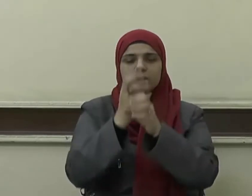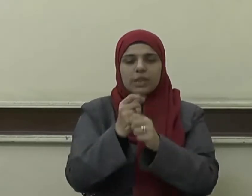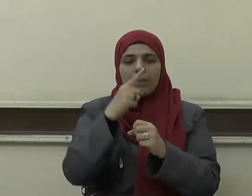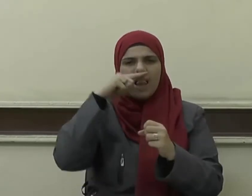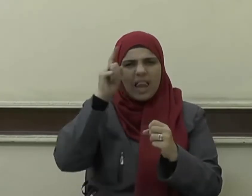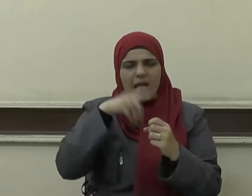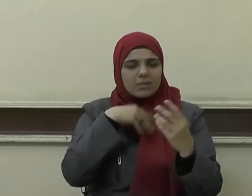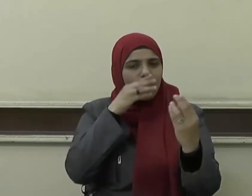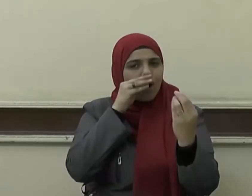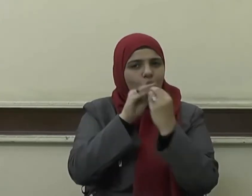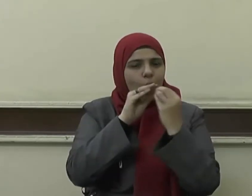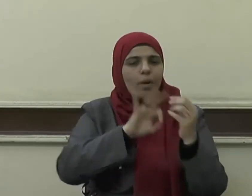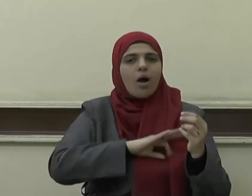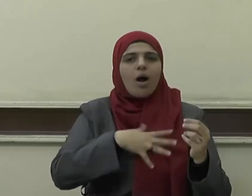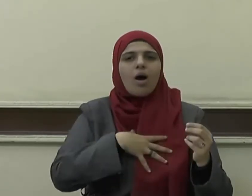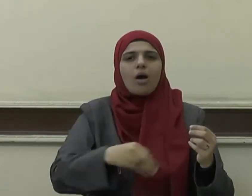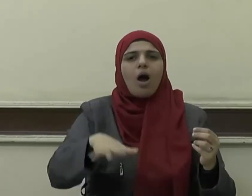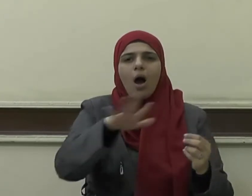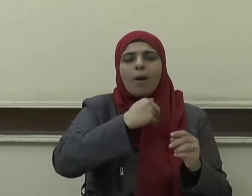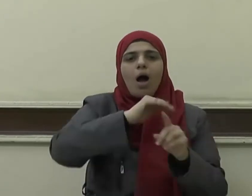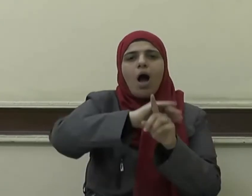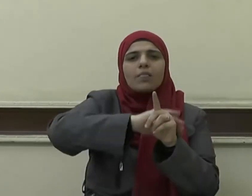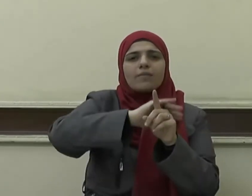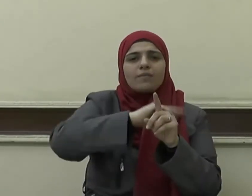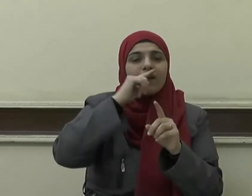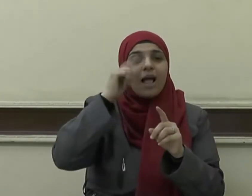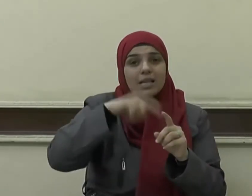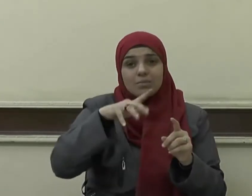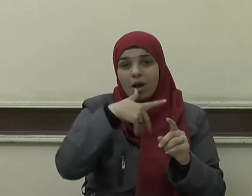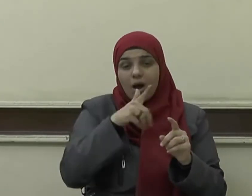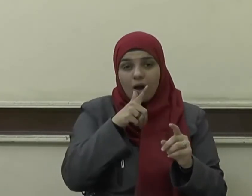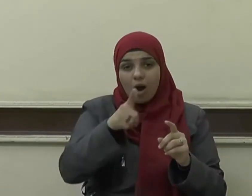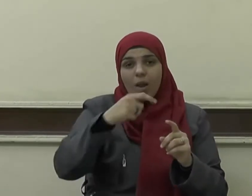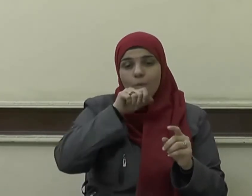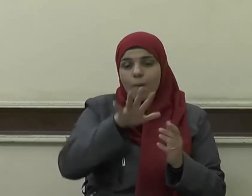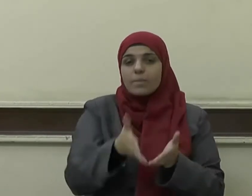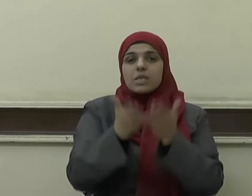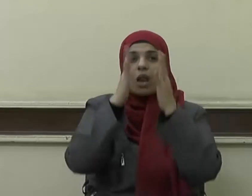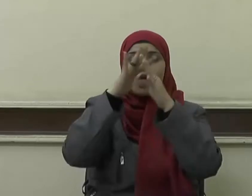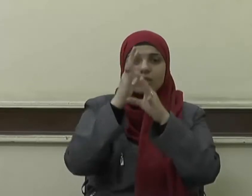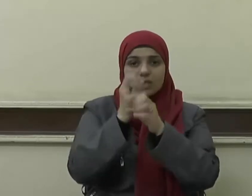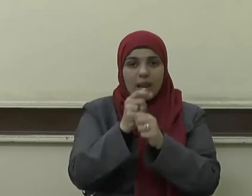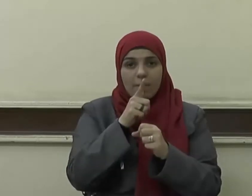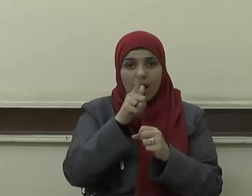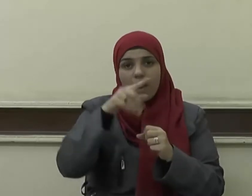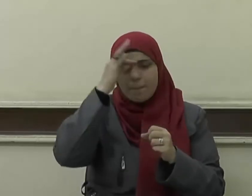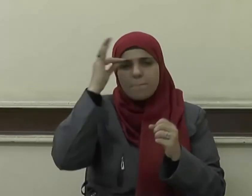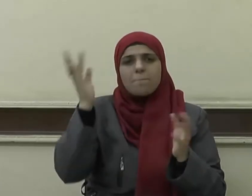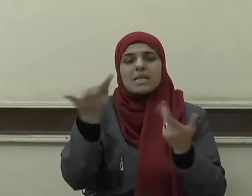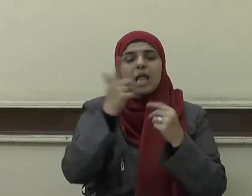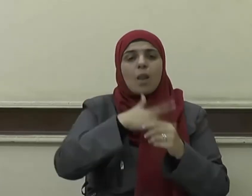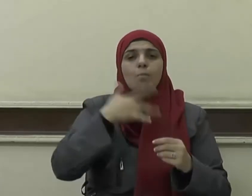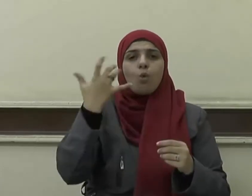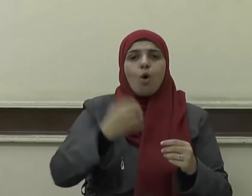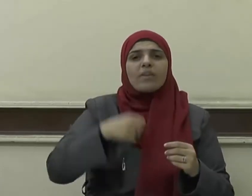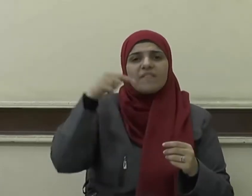فقال صلى الله عليه وسلم مثل المؤمنين في توادهم وتراحمهم